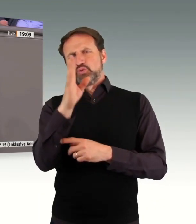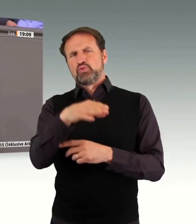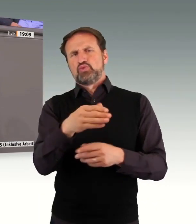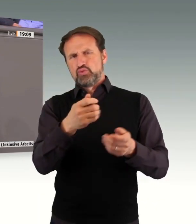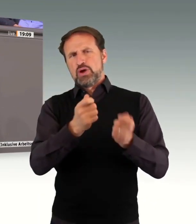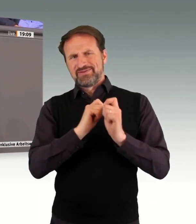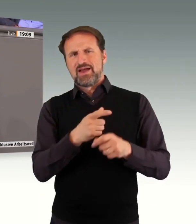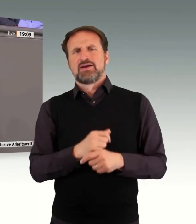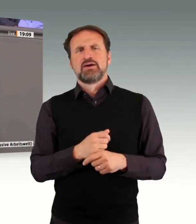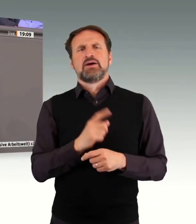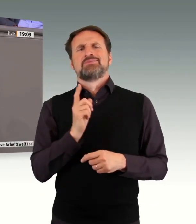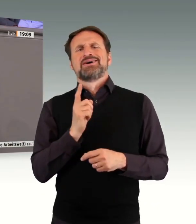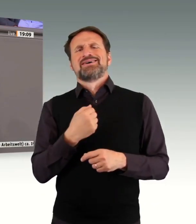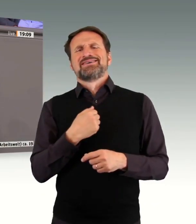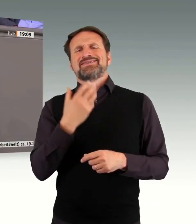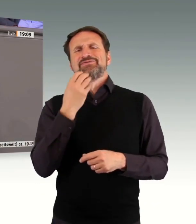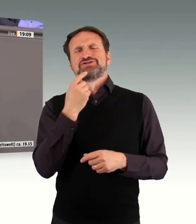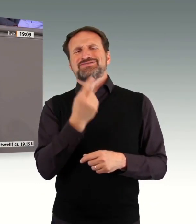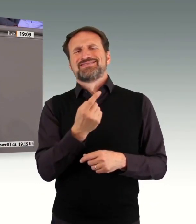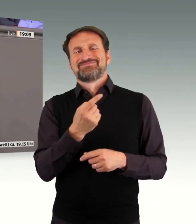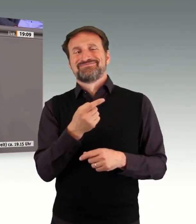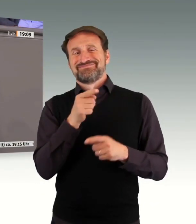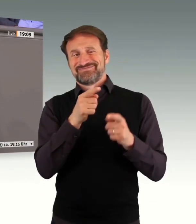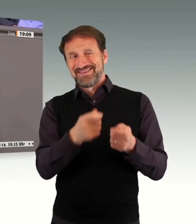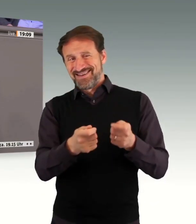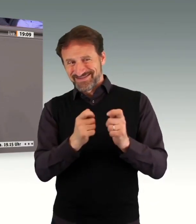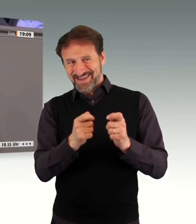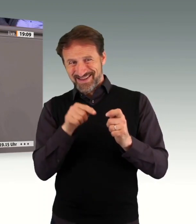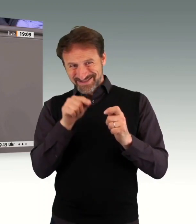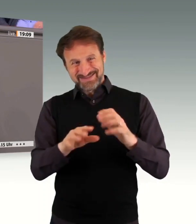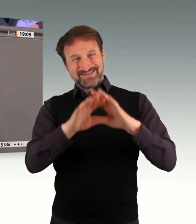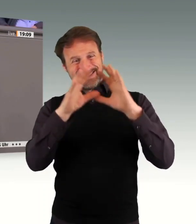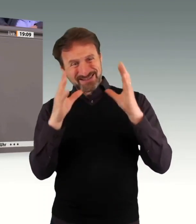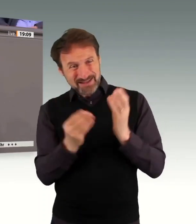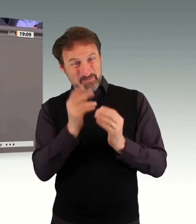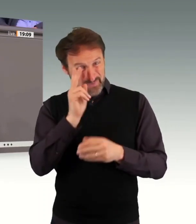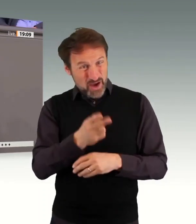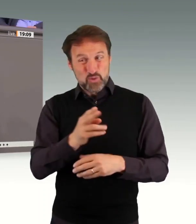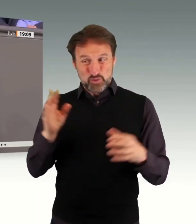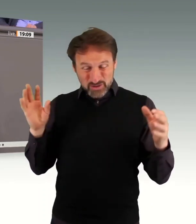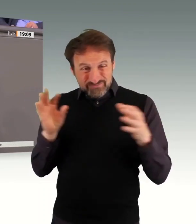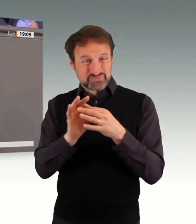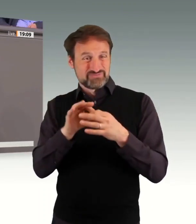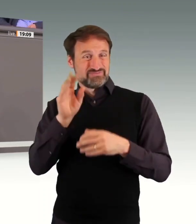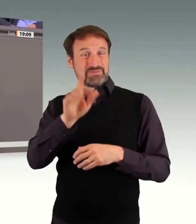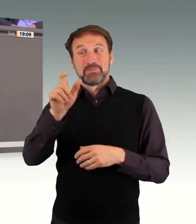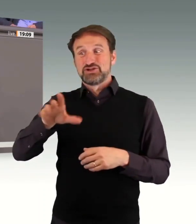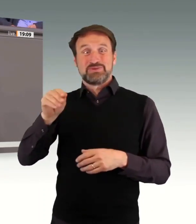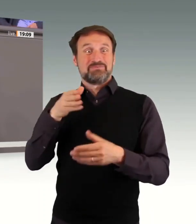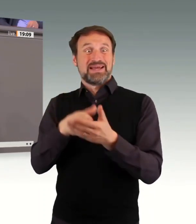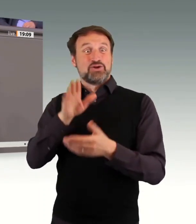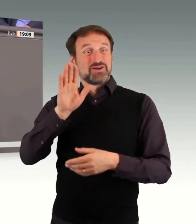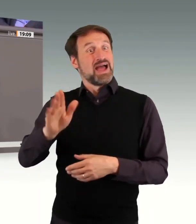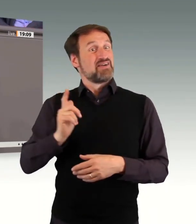Gespräche geführt mit Menschen mit Behinderungen, und ich will auf vier Punkte eingehen, die mir immer wieder genannt wurden, die ich jetzt in